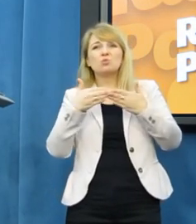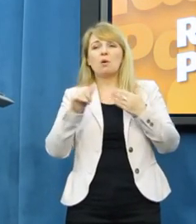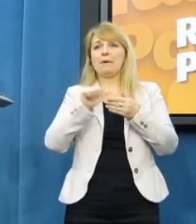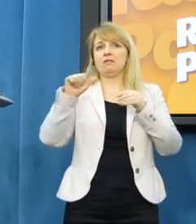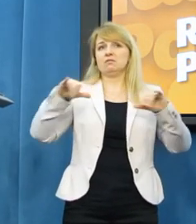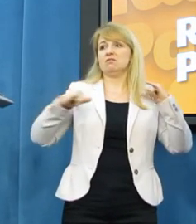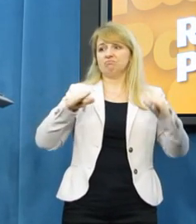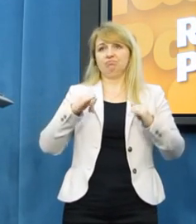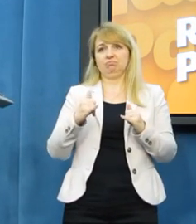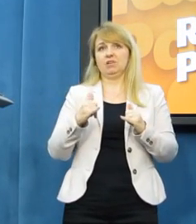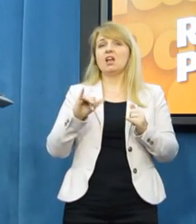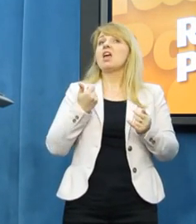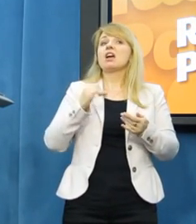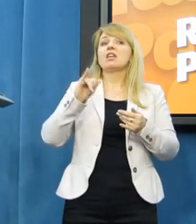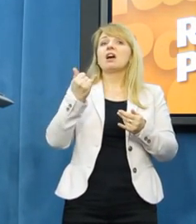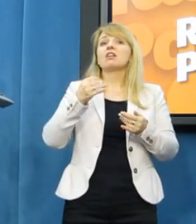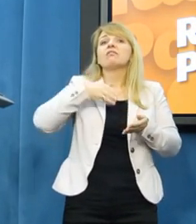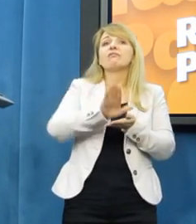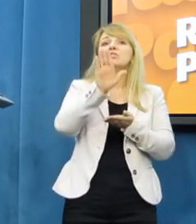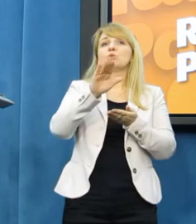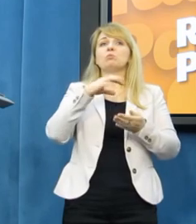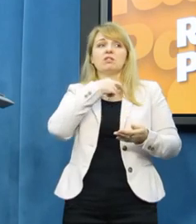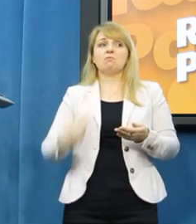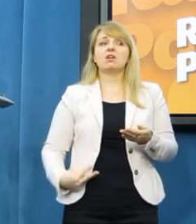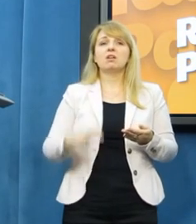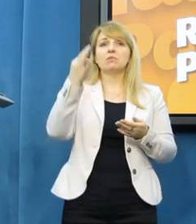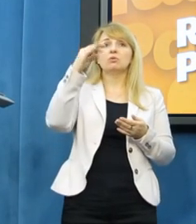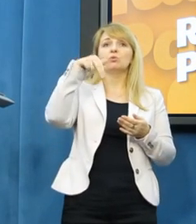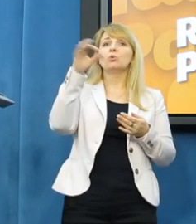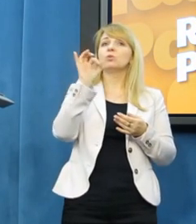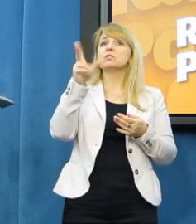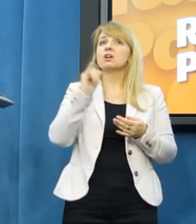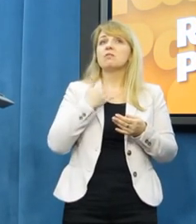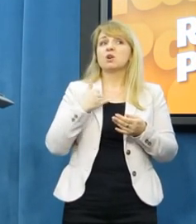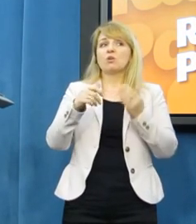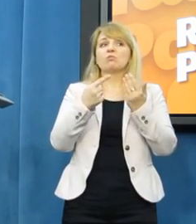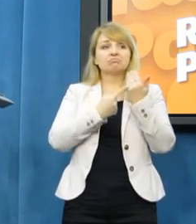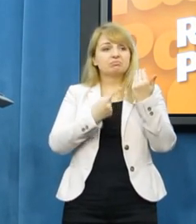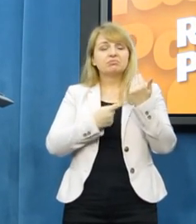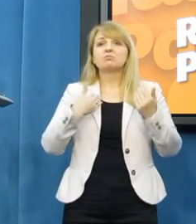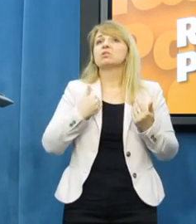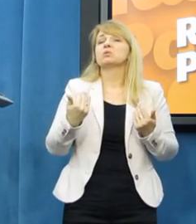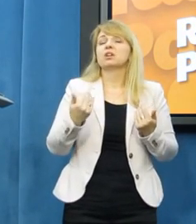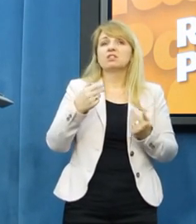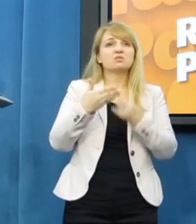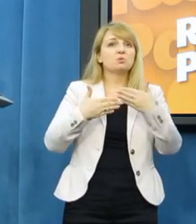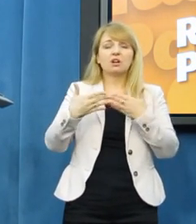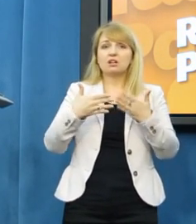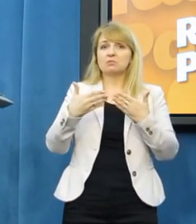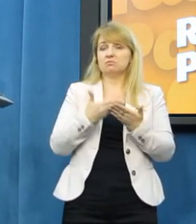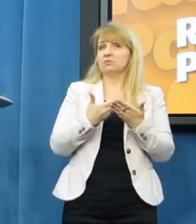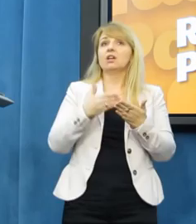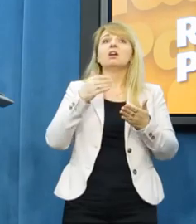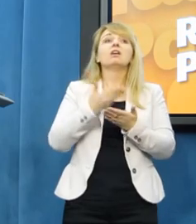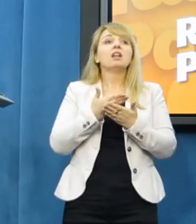jak wystąpienie wczorajsza Donalda Tuska w debacie i cała argumentacja strony rządowej. Jeśli potrzeba byłoby jakiegokolwiek innego,